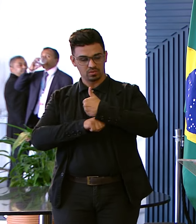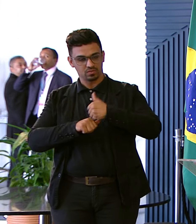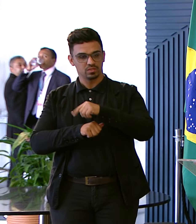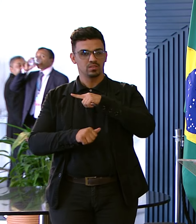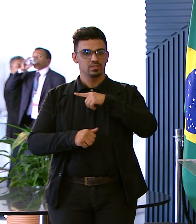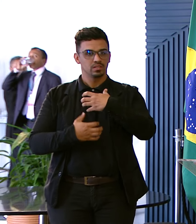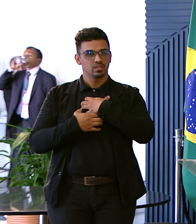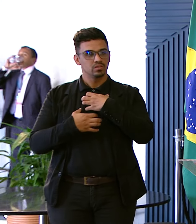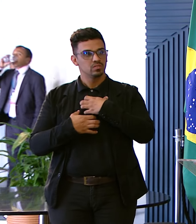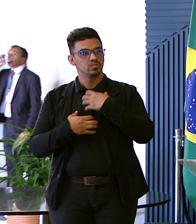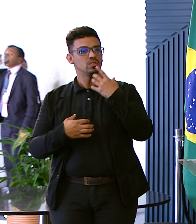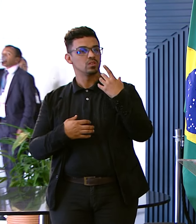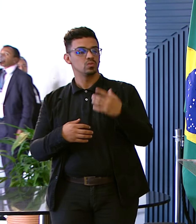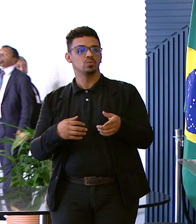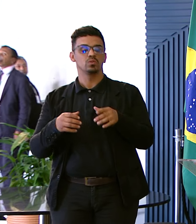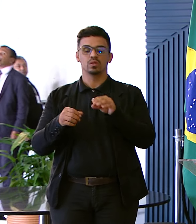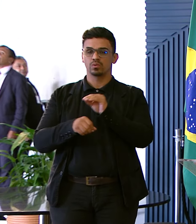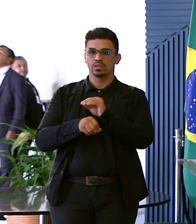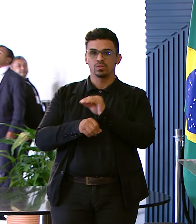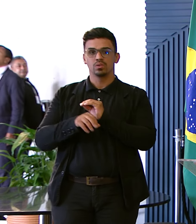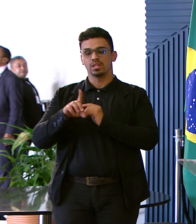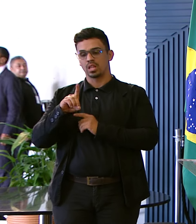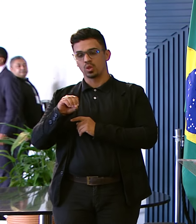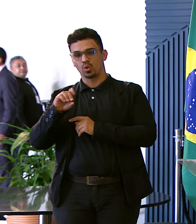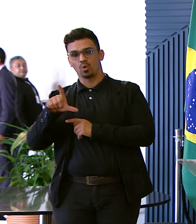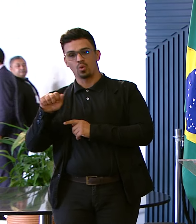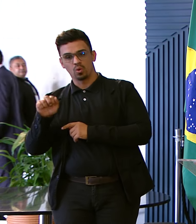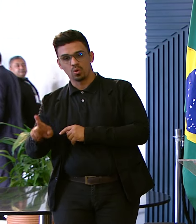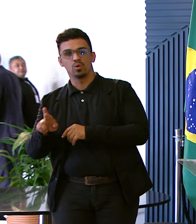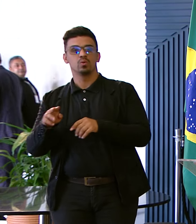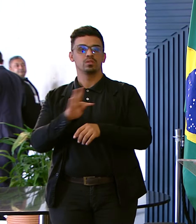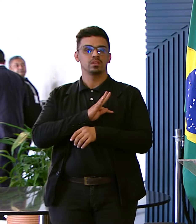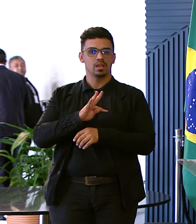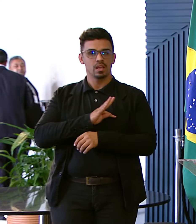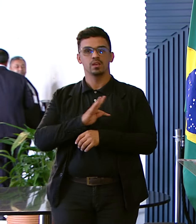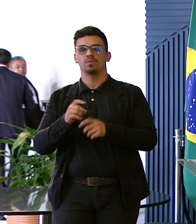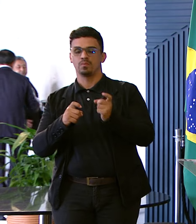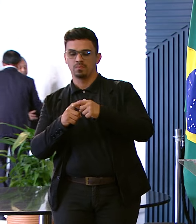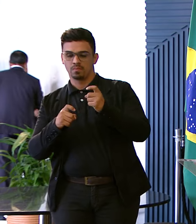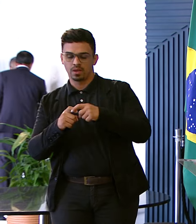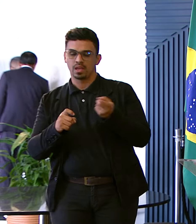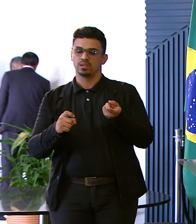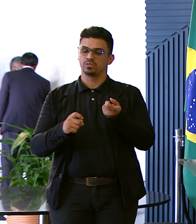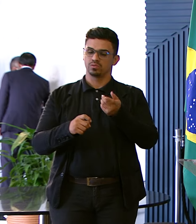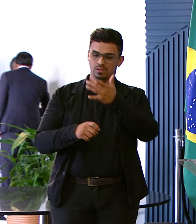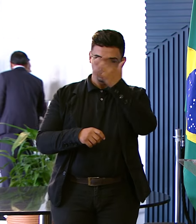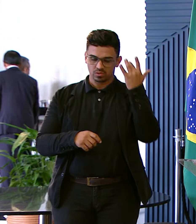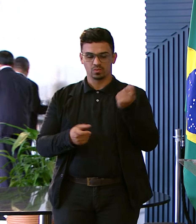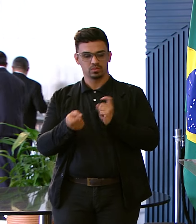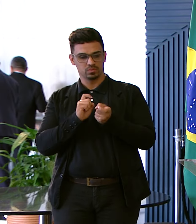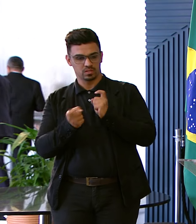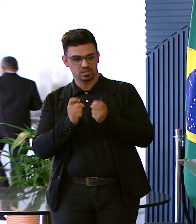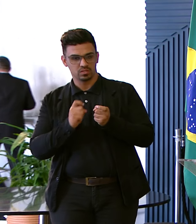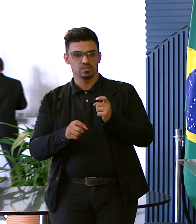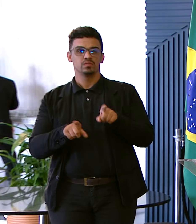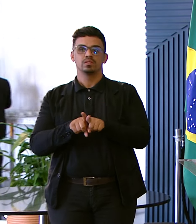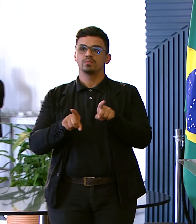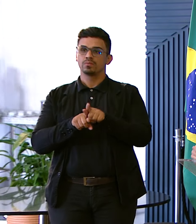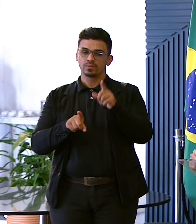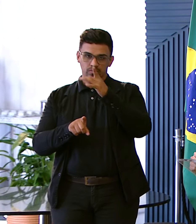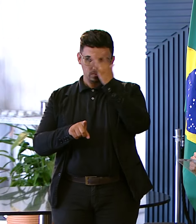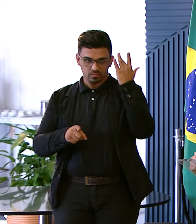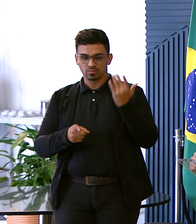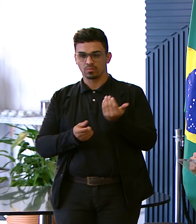doula Do enfermeiro Da enfermeira Do técnico Do médico Do profissional administrativo Da pessoa que está lá Na ponta ali da lança